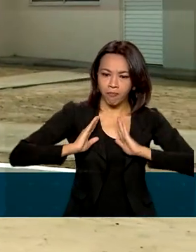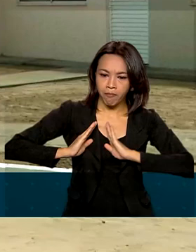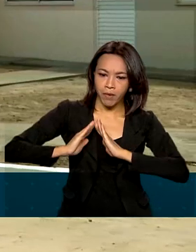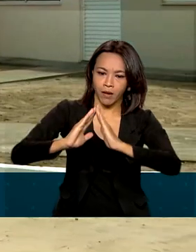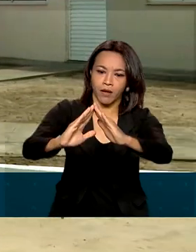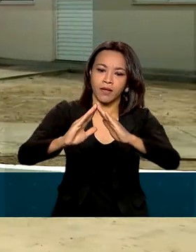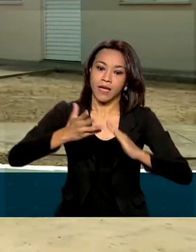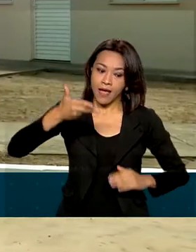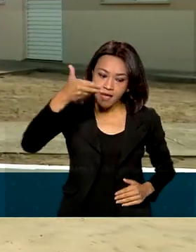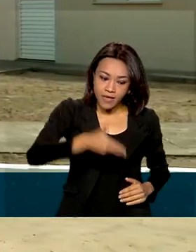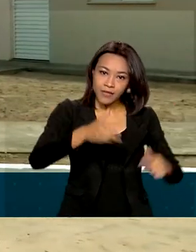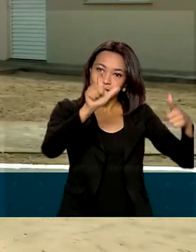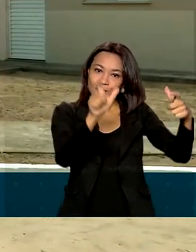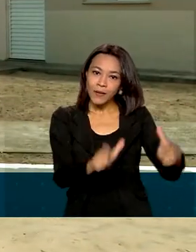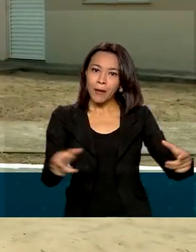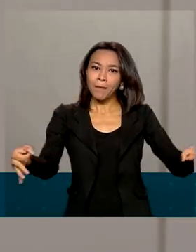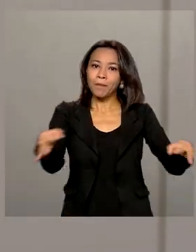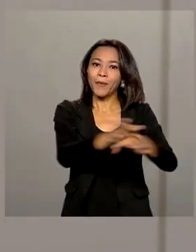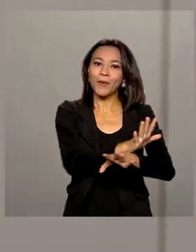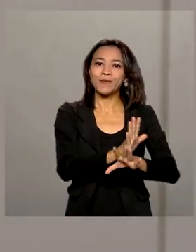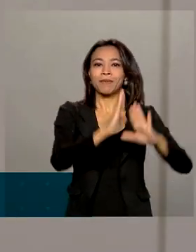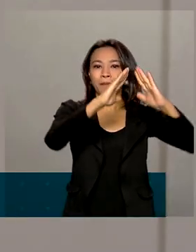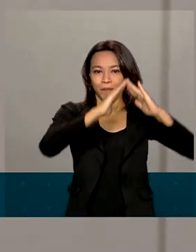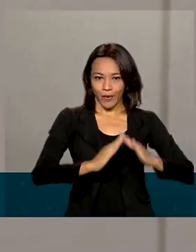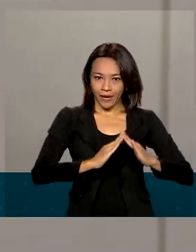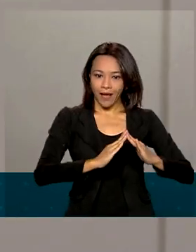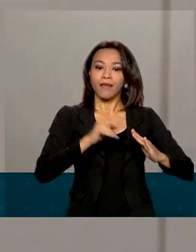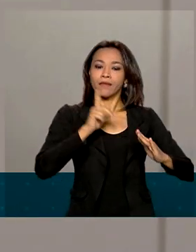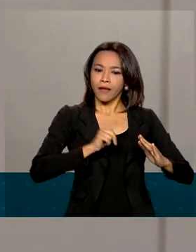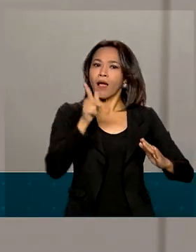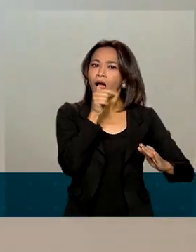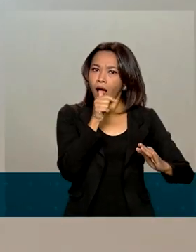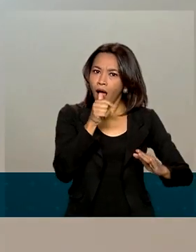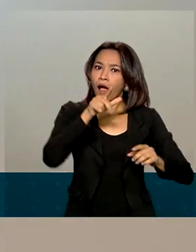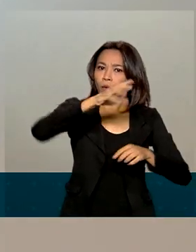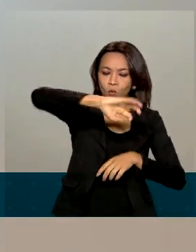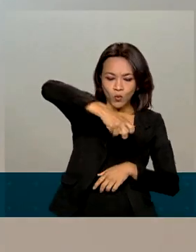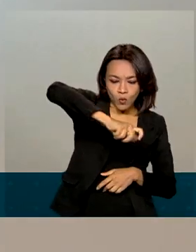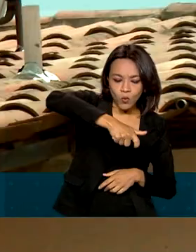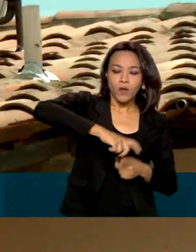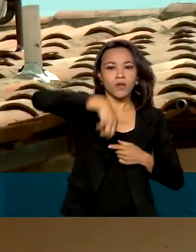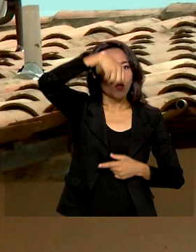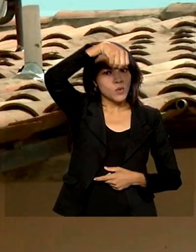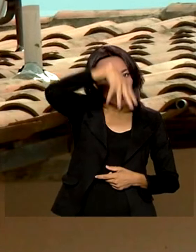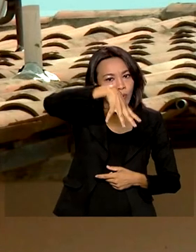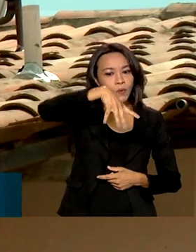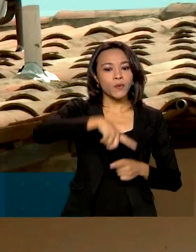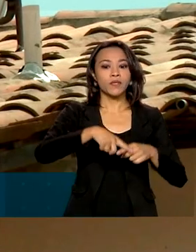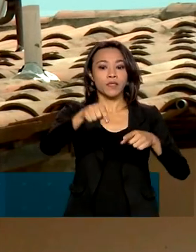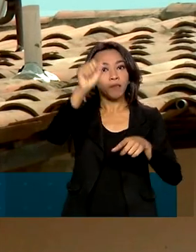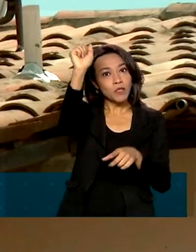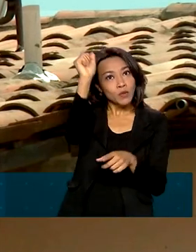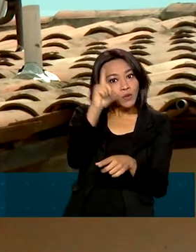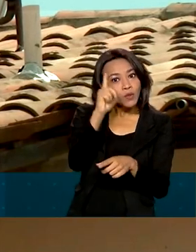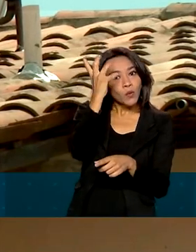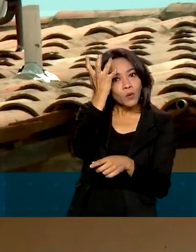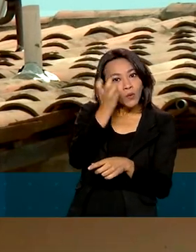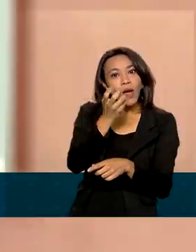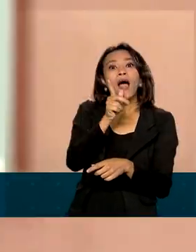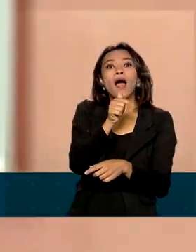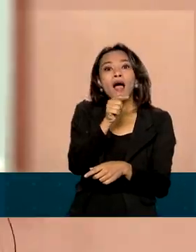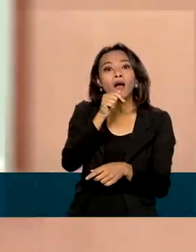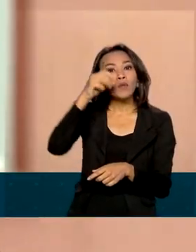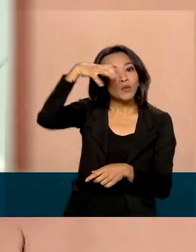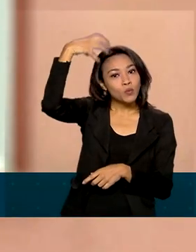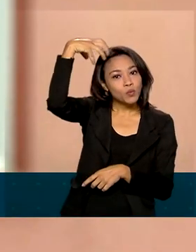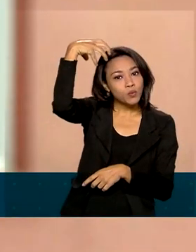Pimentel Vilela já estão prontos para morar. As casas têm água encanada, energia elétrica e aquecimento solar para a água do chuveiro.